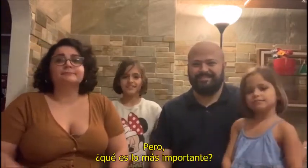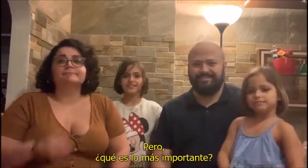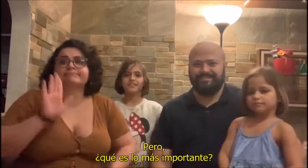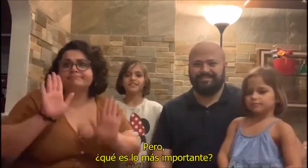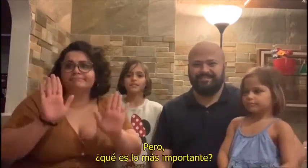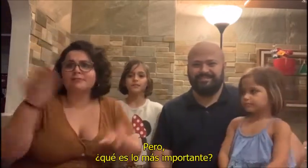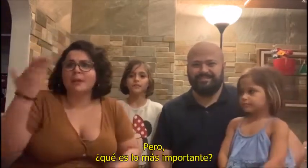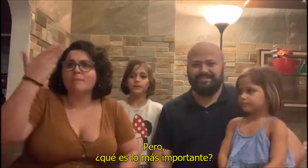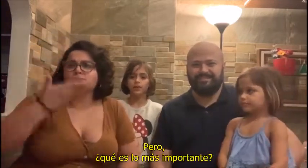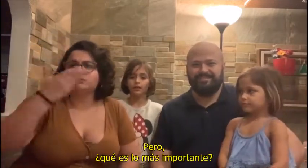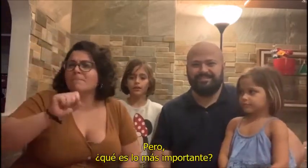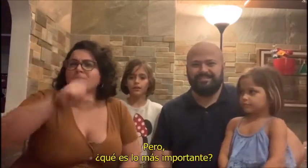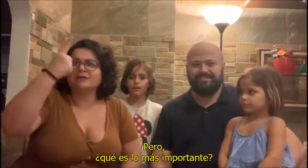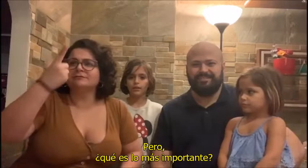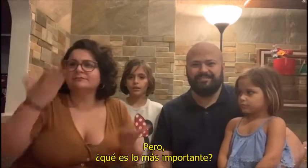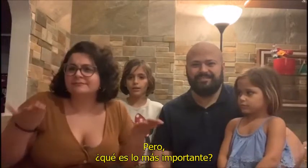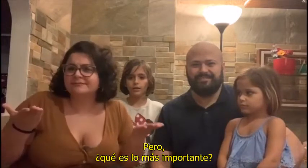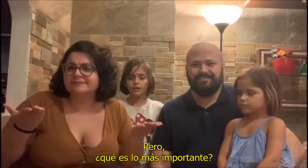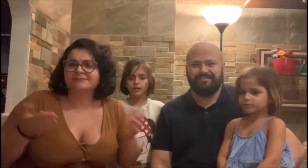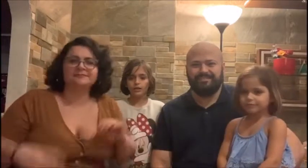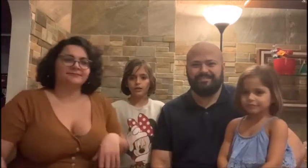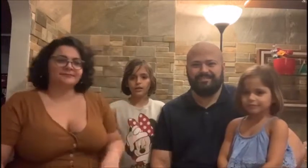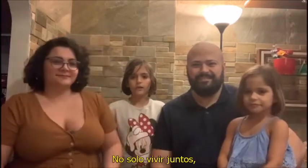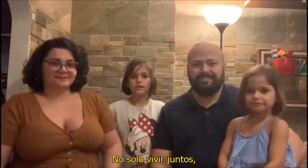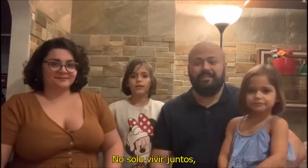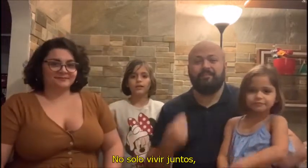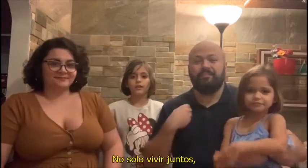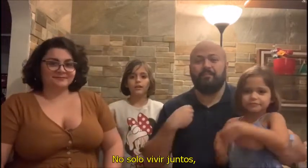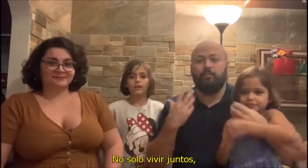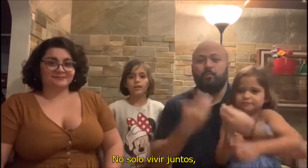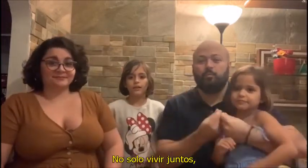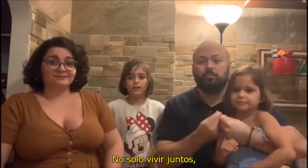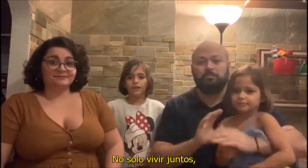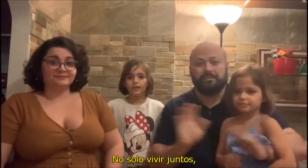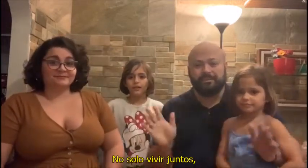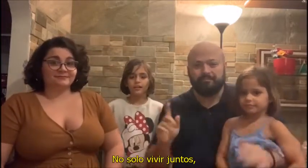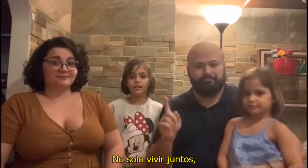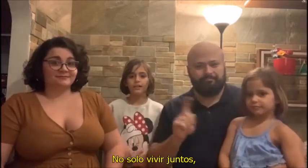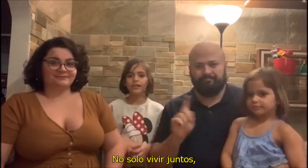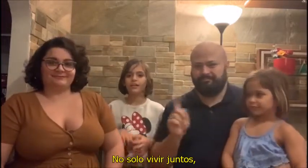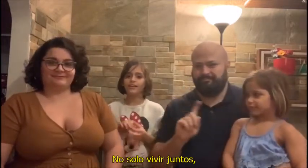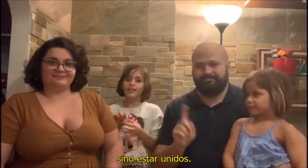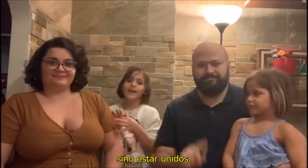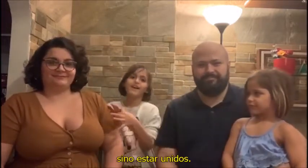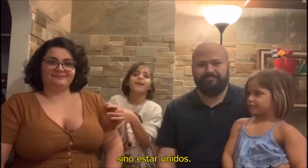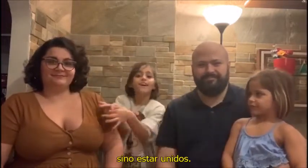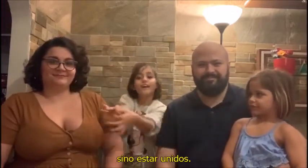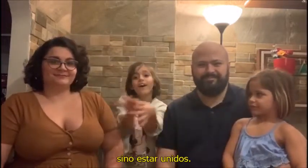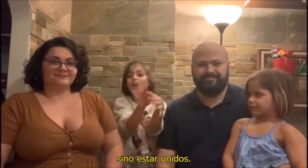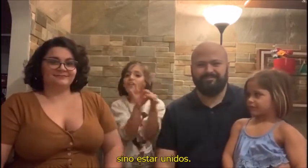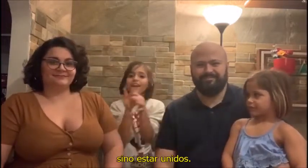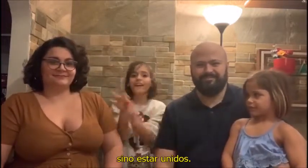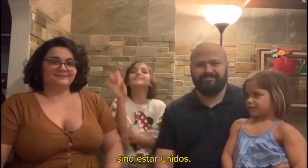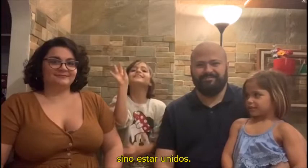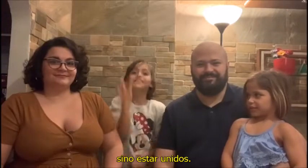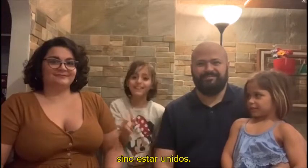Pero, ¿qué es lo más importante? No sólo vivir juntos, sino estar